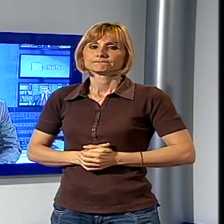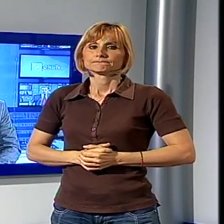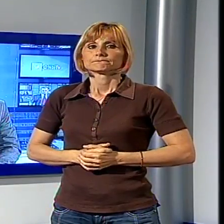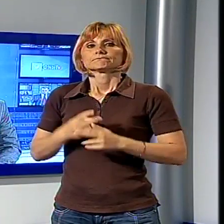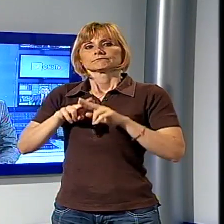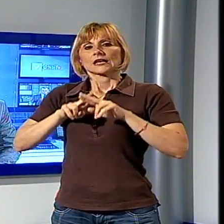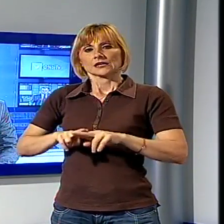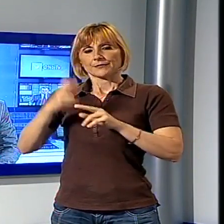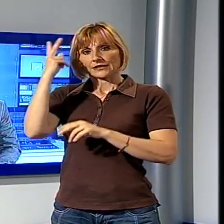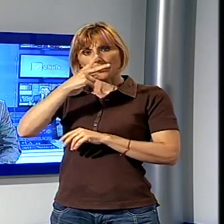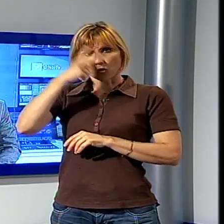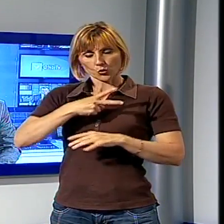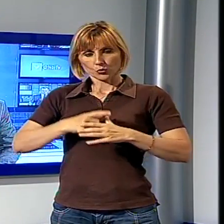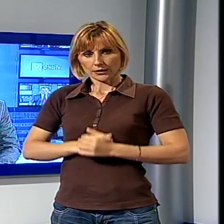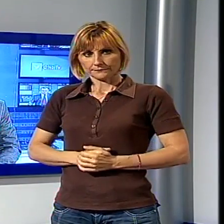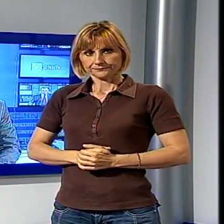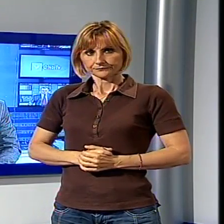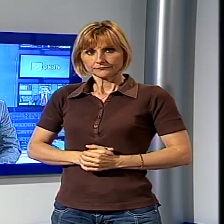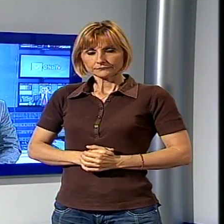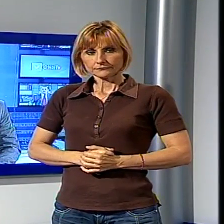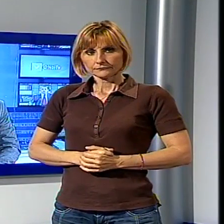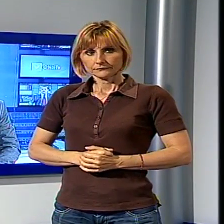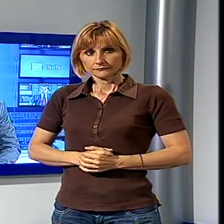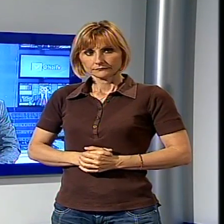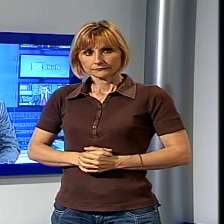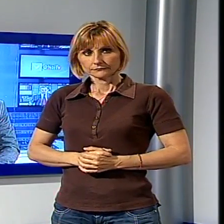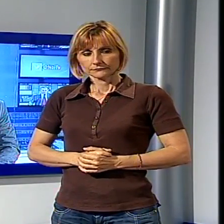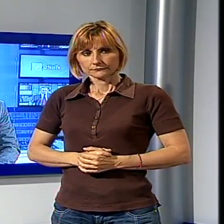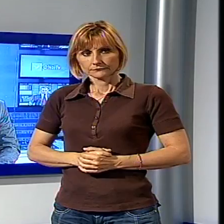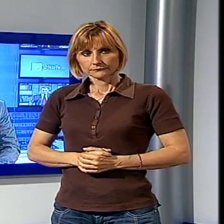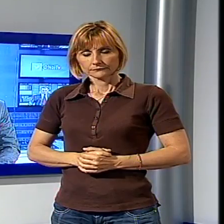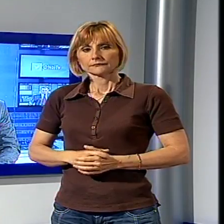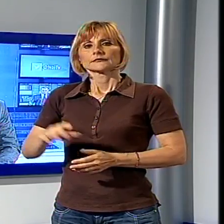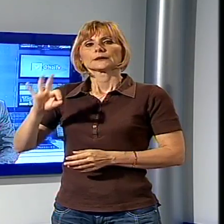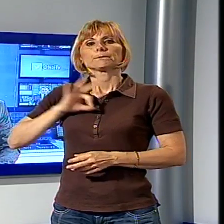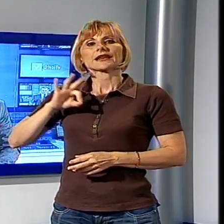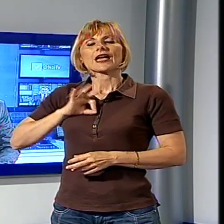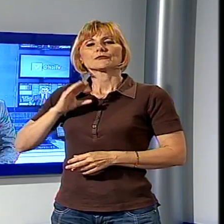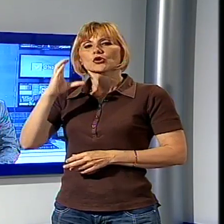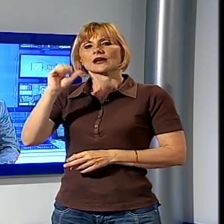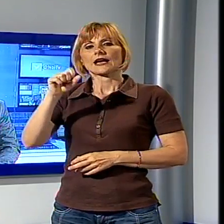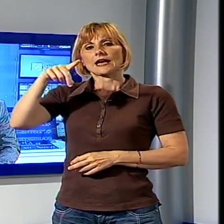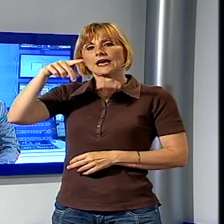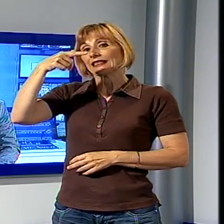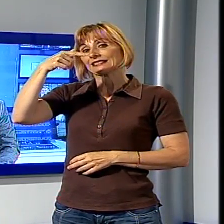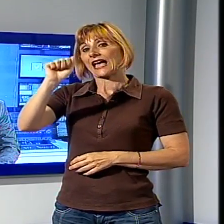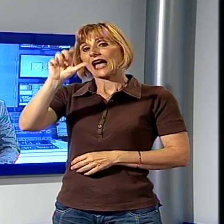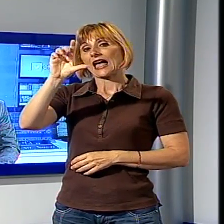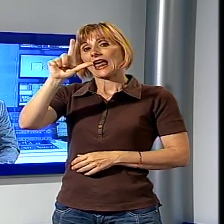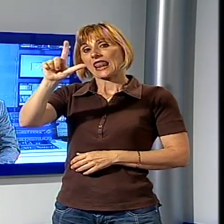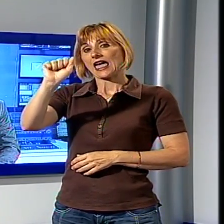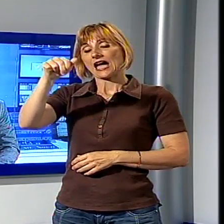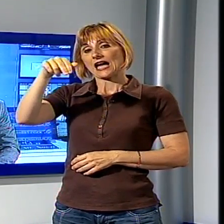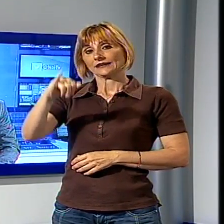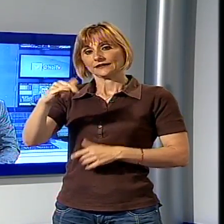rimaniamo a Lucca perché è stato annunciato che il premio catalani sarà assegnato